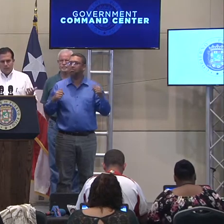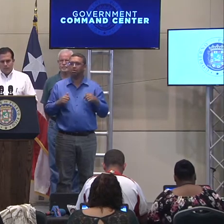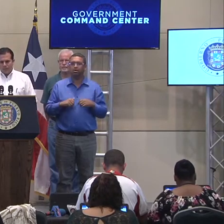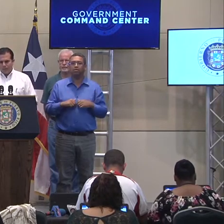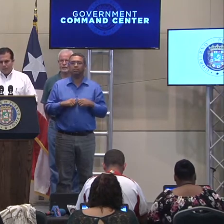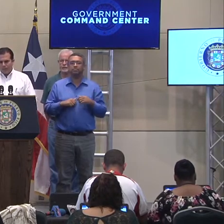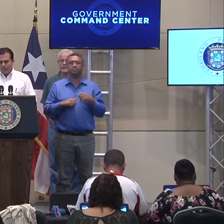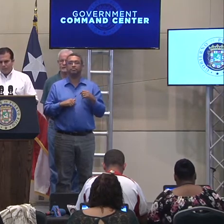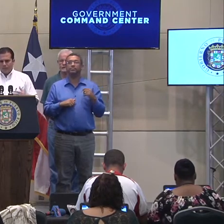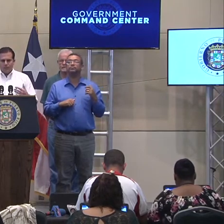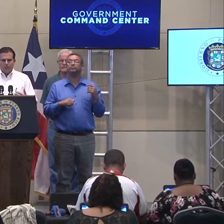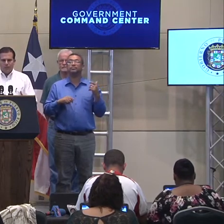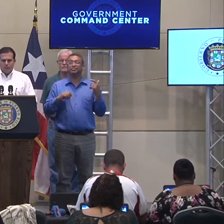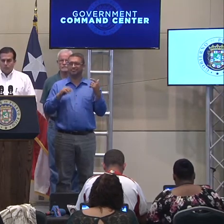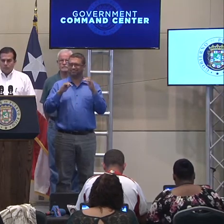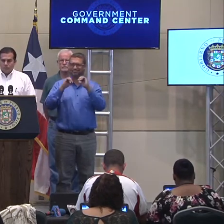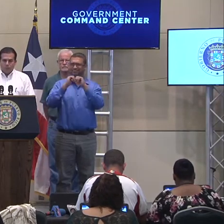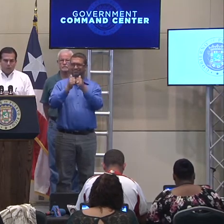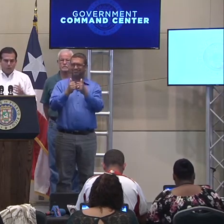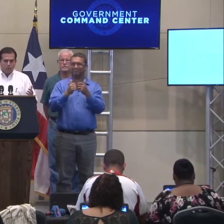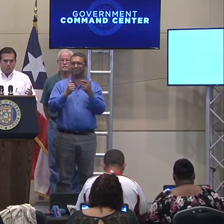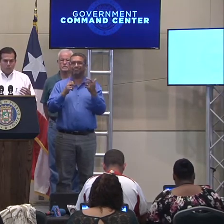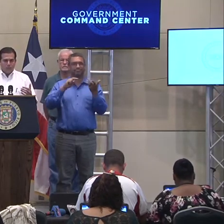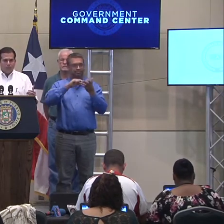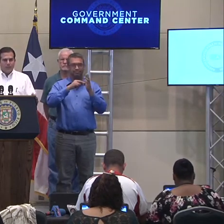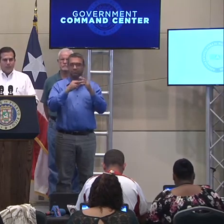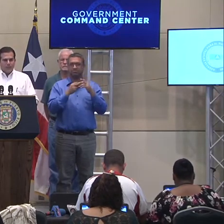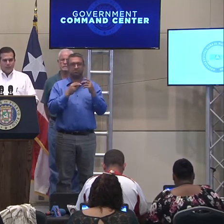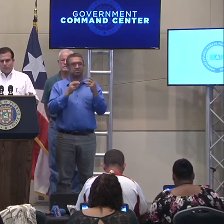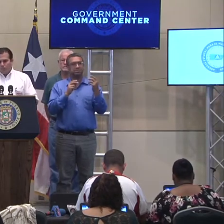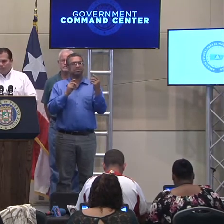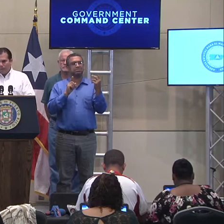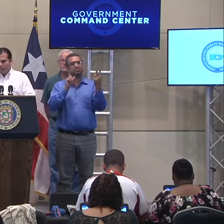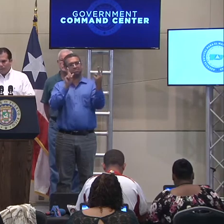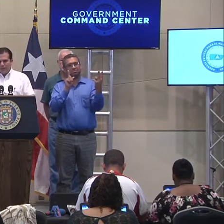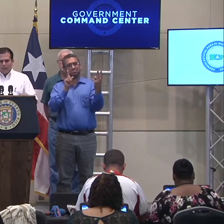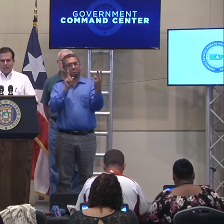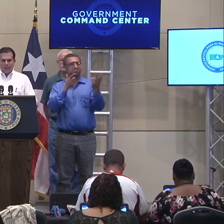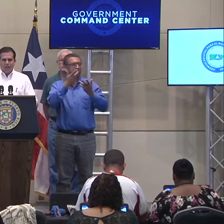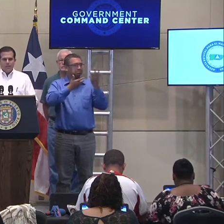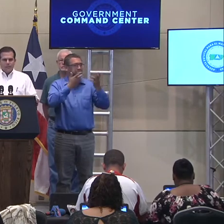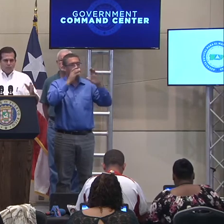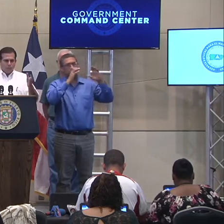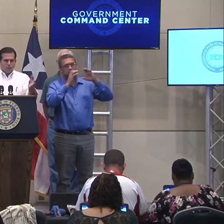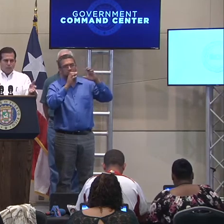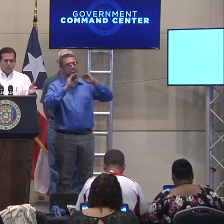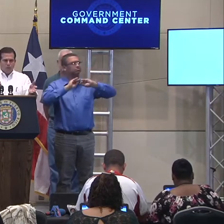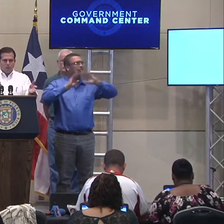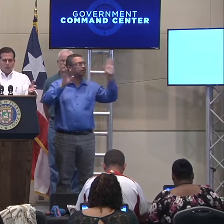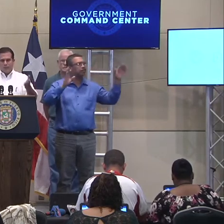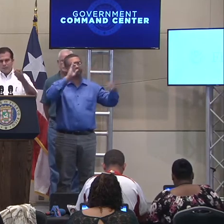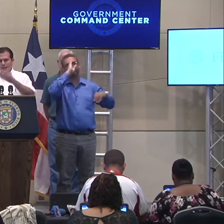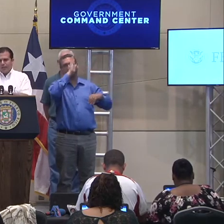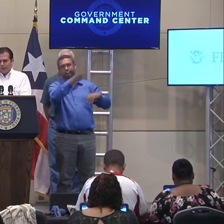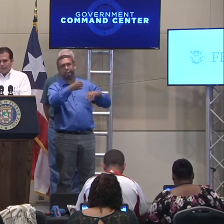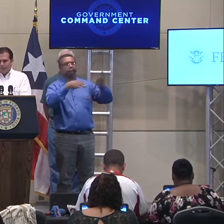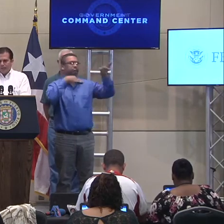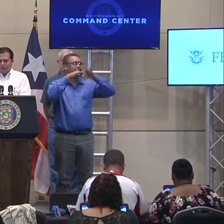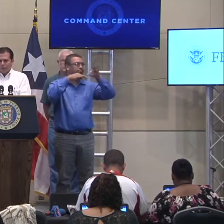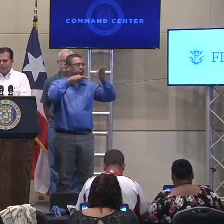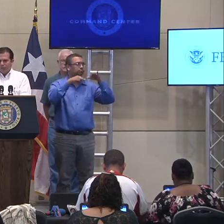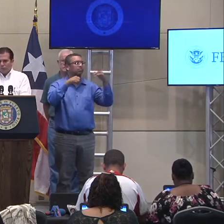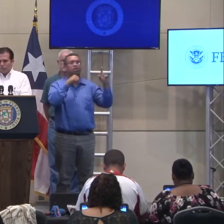Esa, eh, credibilidad se establece con comunicación, eh, haciendo los pedidos de manera clara, informando lo que se tiene,